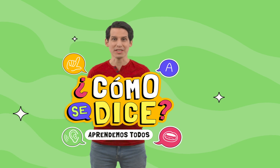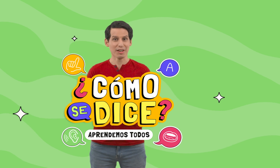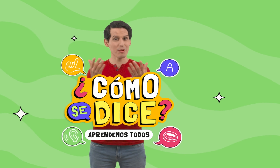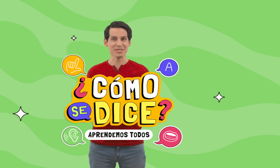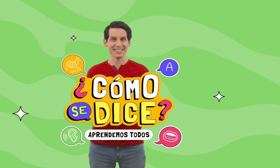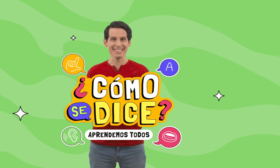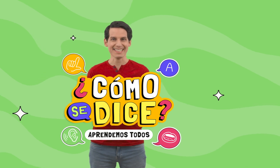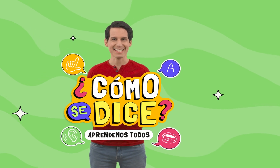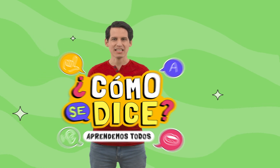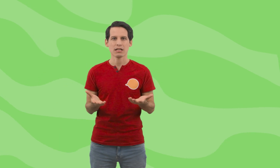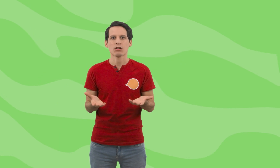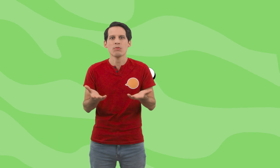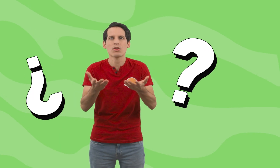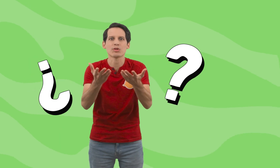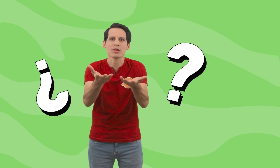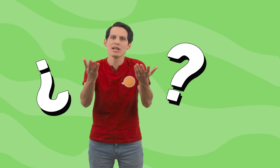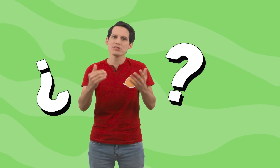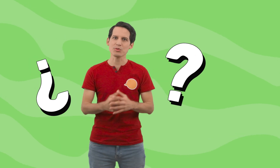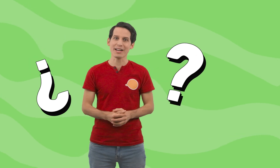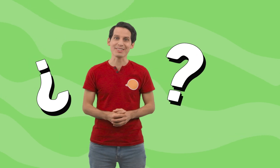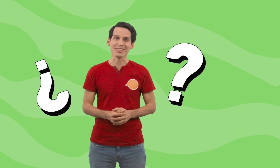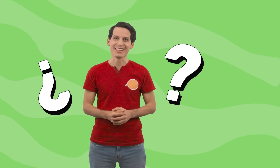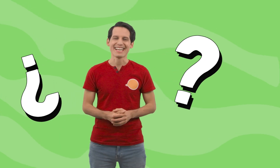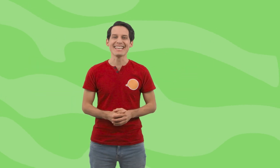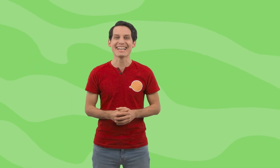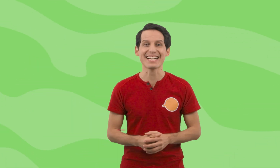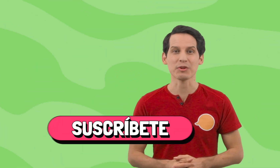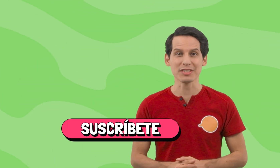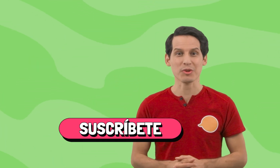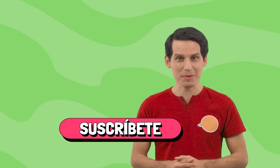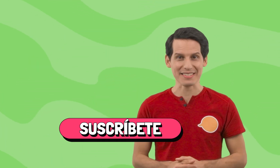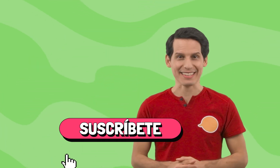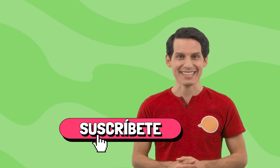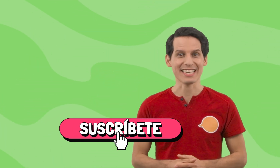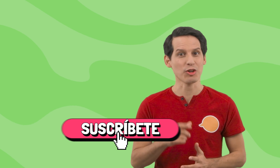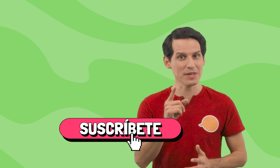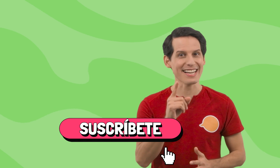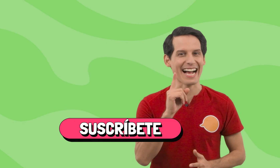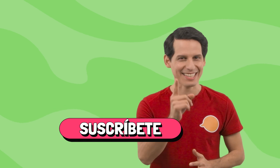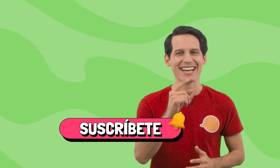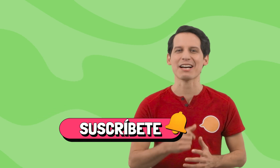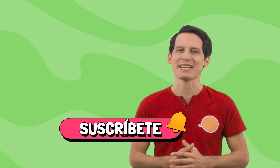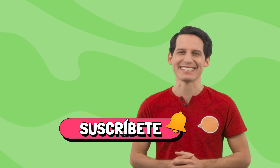¿Cómo se dice? ¿Cómo que todavía no se han suscrito? Denle click al botón de suscribirse Y no olviden activar la campanita